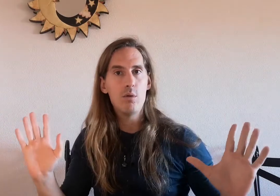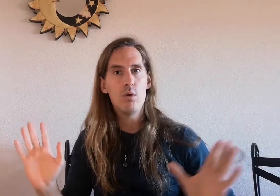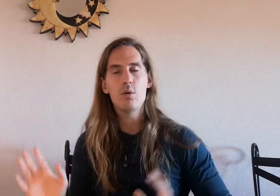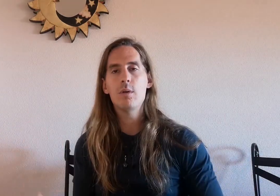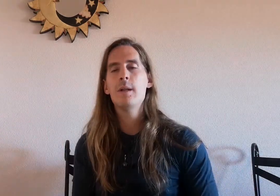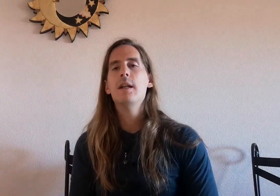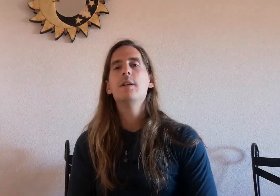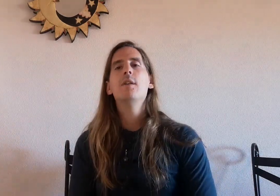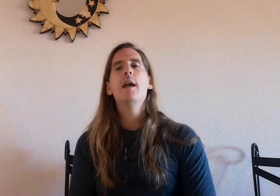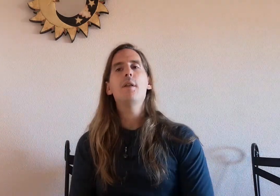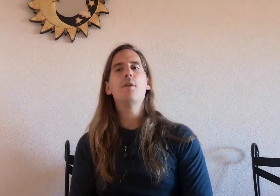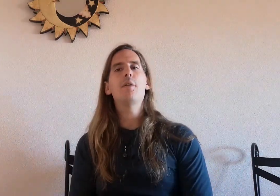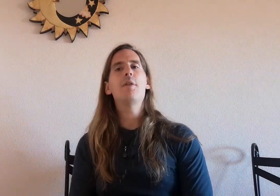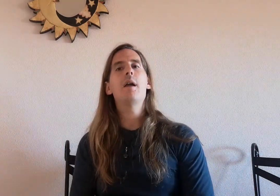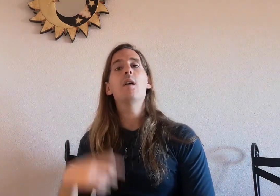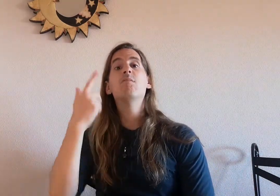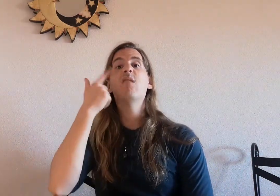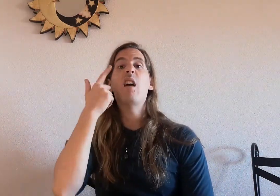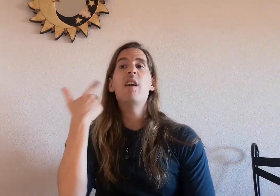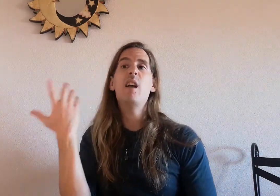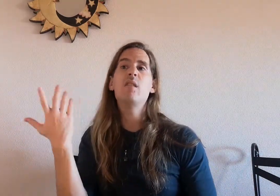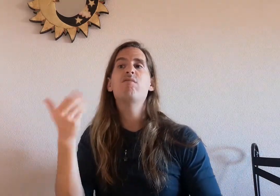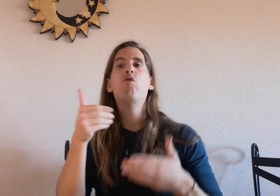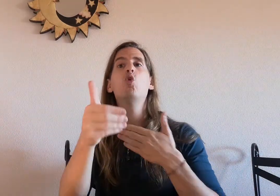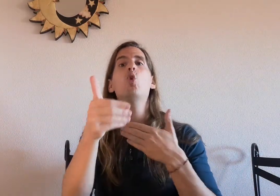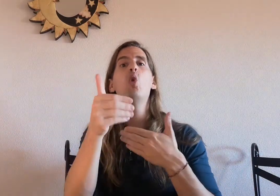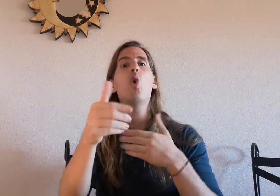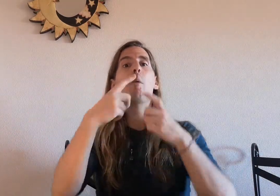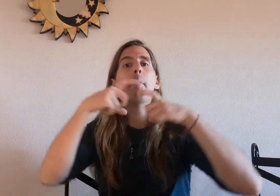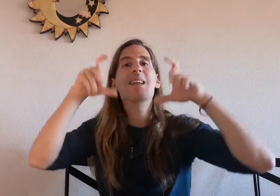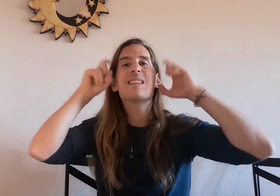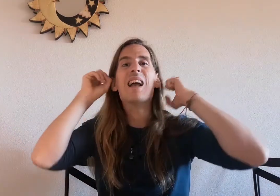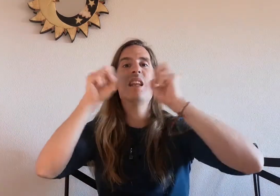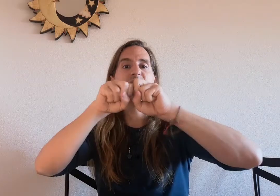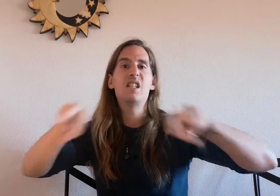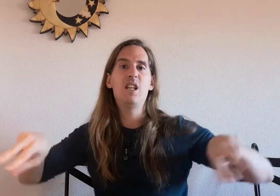coloco entonces a ver futuro mascarilla sin